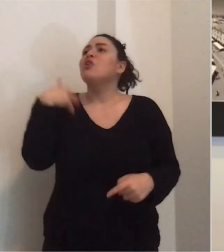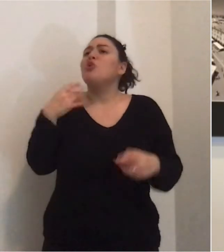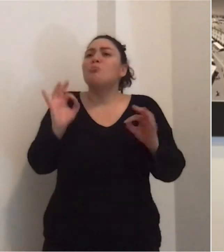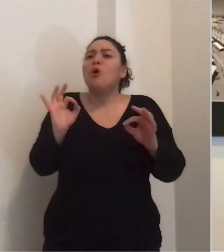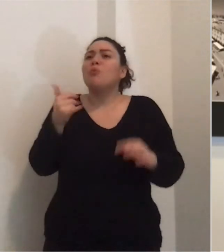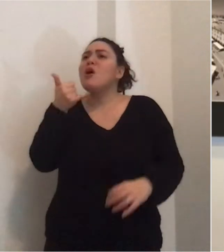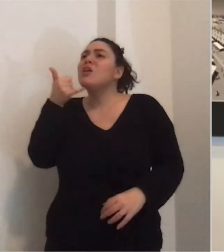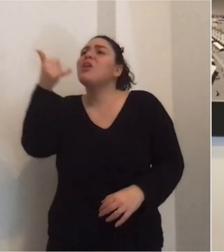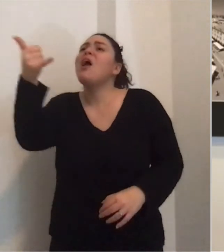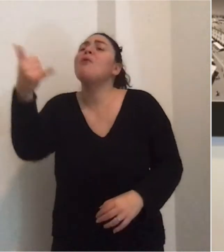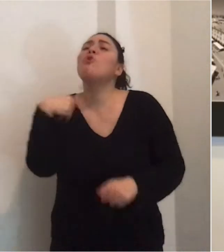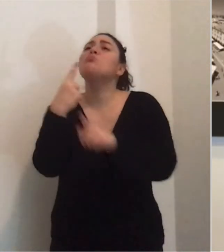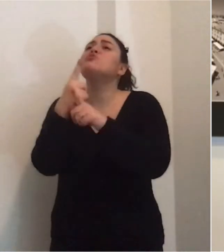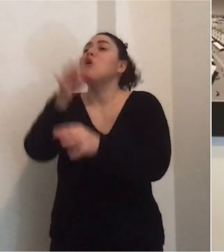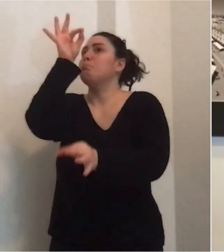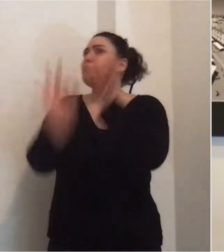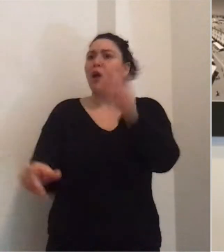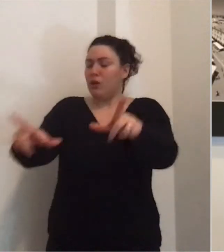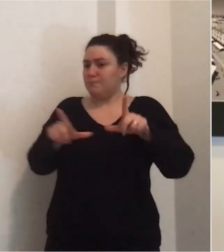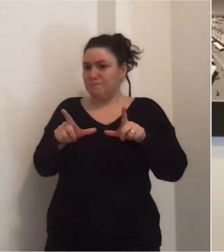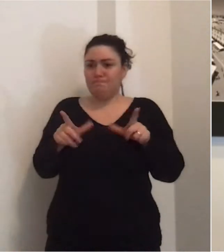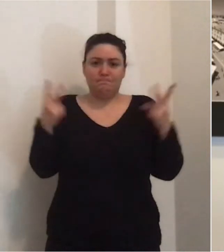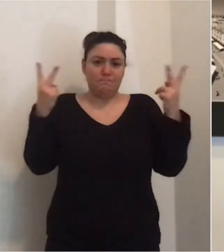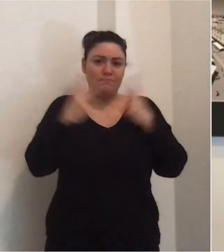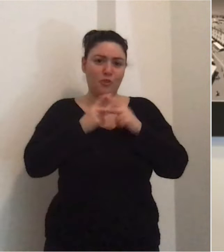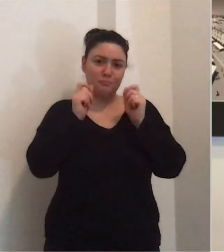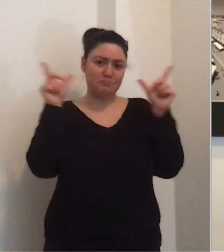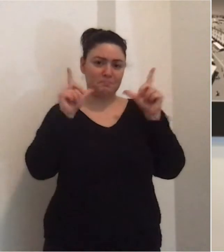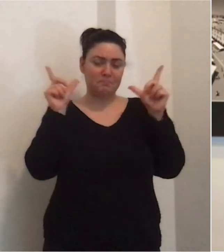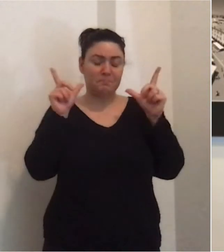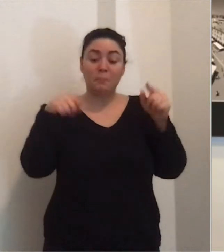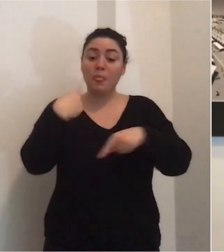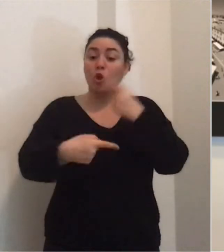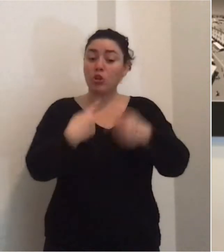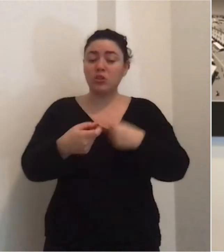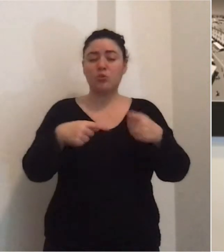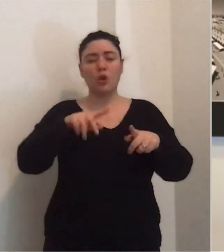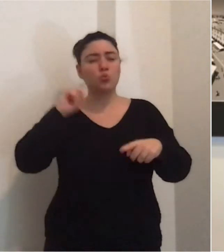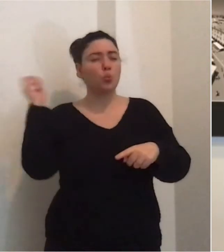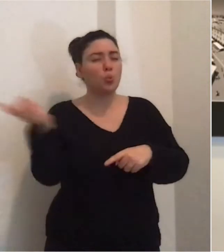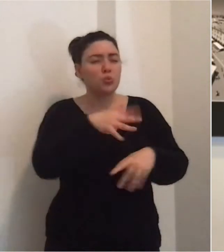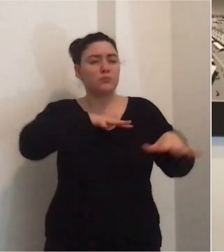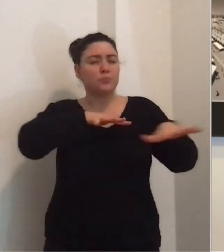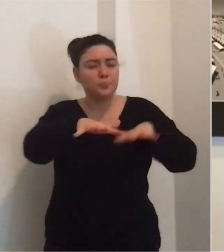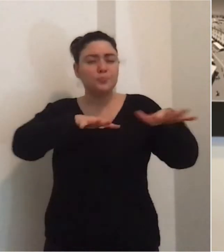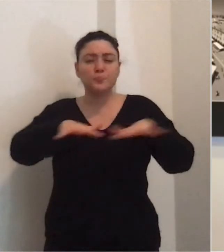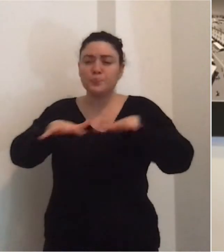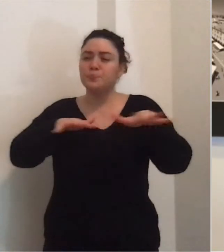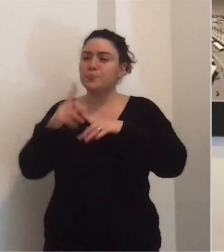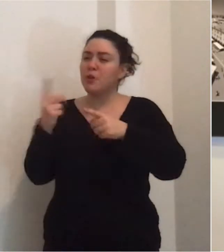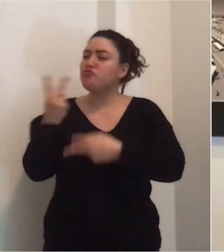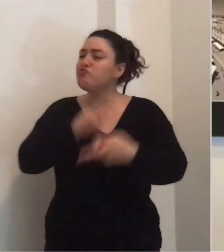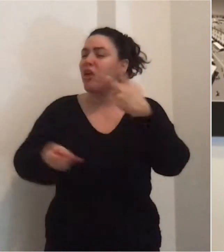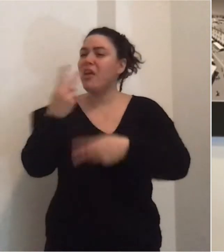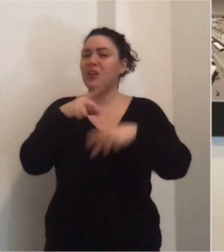a fare una telefonata avrei bisogno di... ci sono risposte importanti. Continua strenuamente da parte di tutti il tentativo di